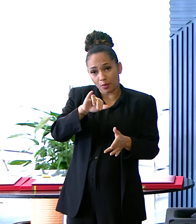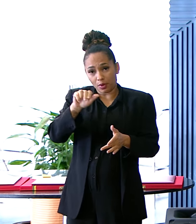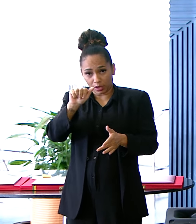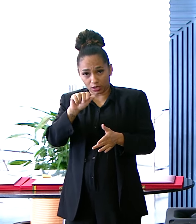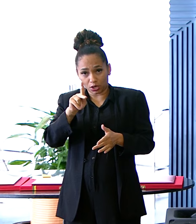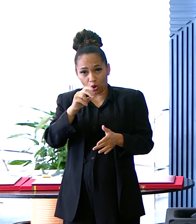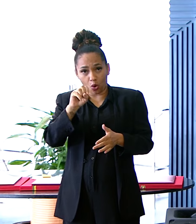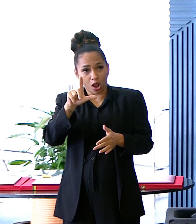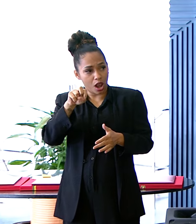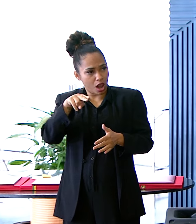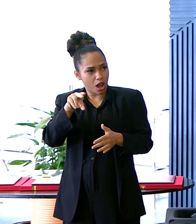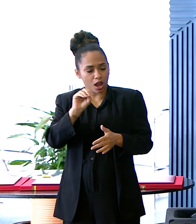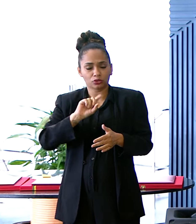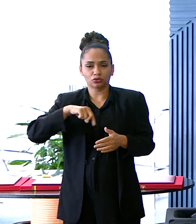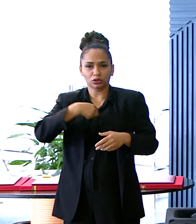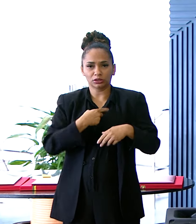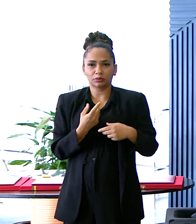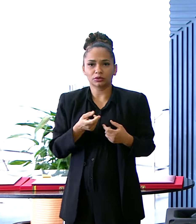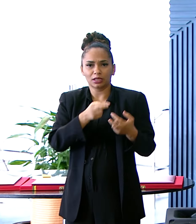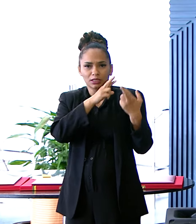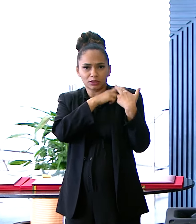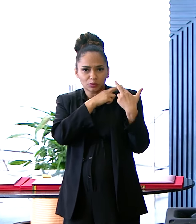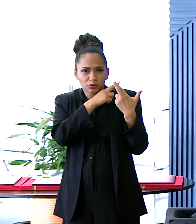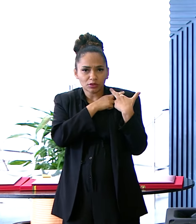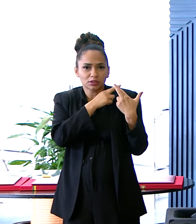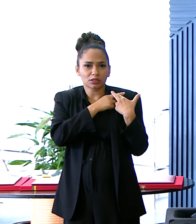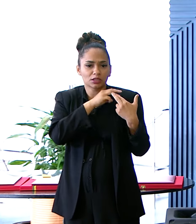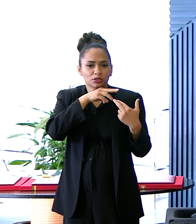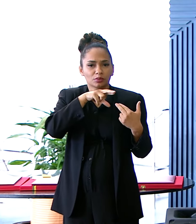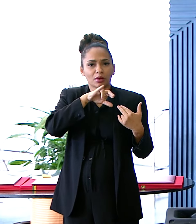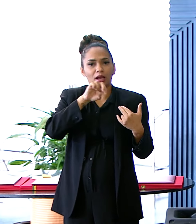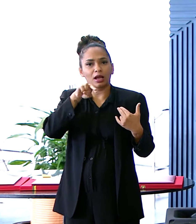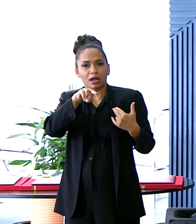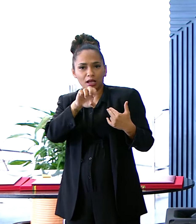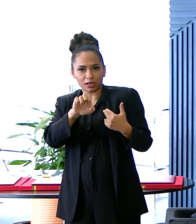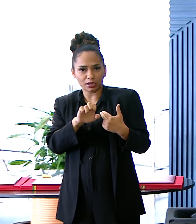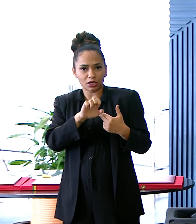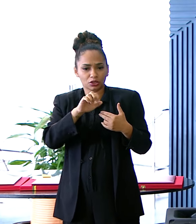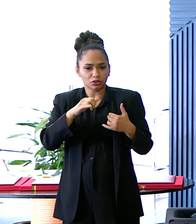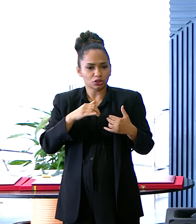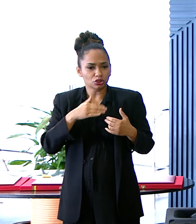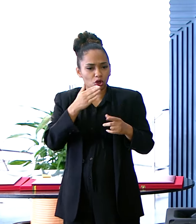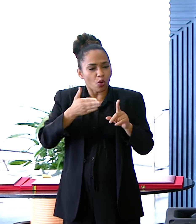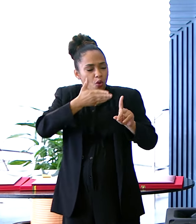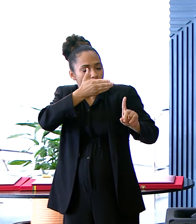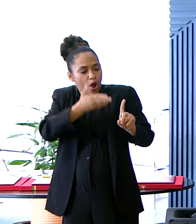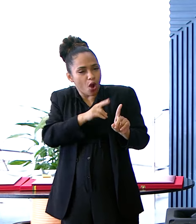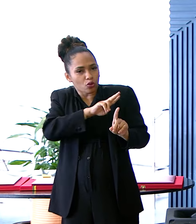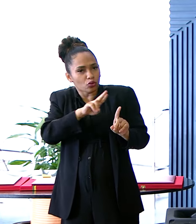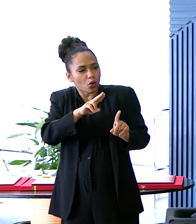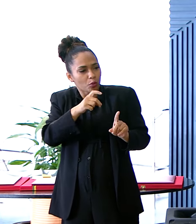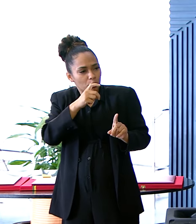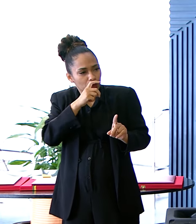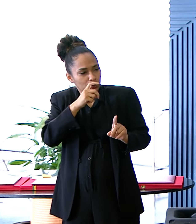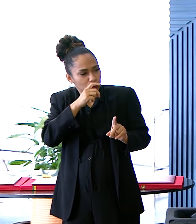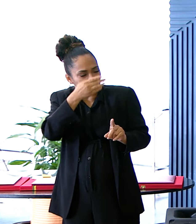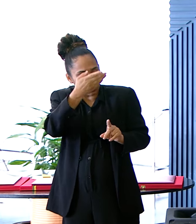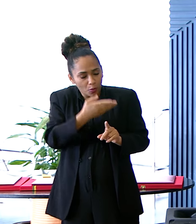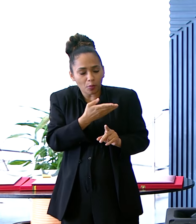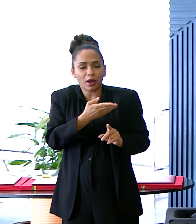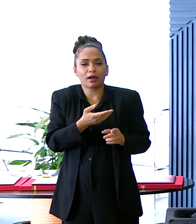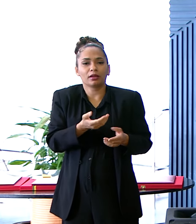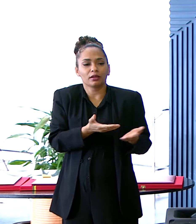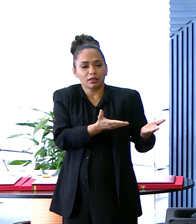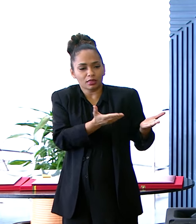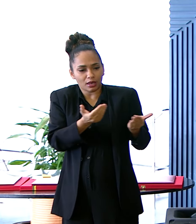comprometimento E que nós temos a obrigação Mariana De honrar o nome do seu pai Trazendo para cá Instituições que mereçam Um